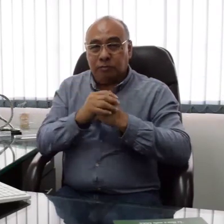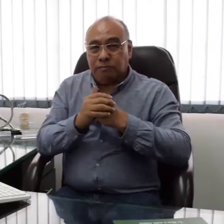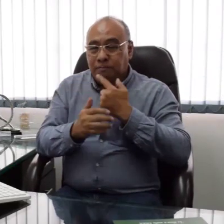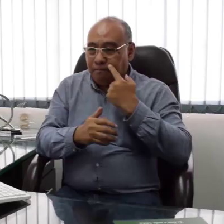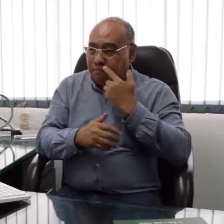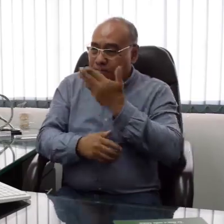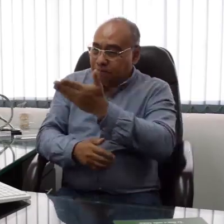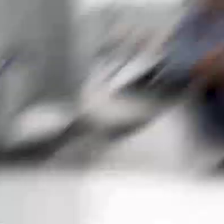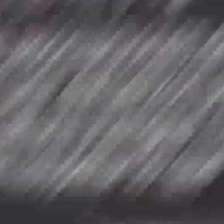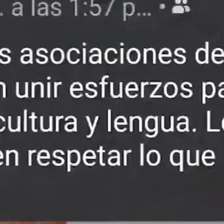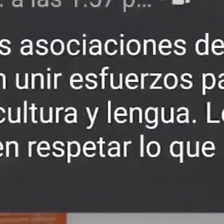Segundo Veamos